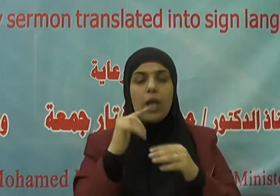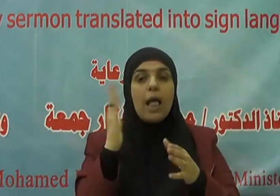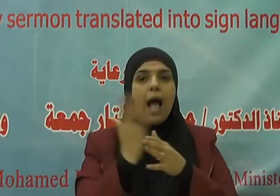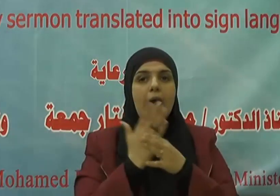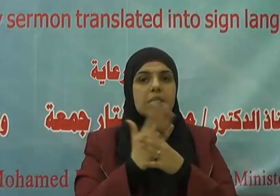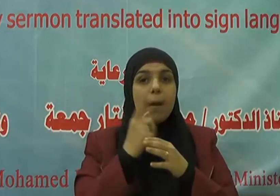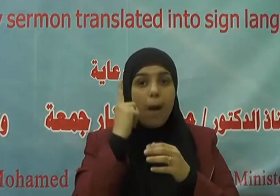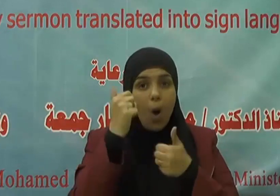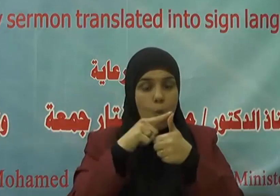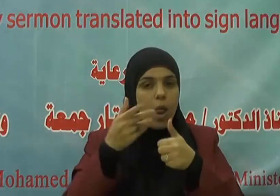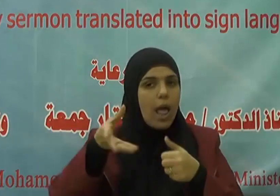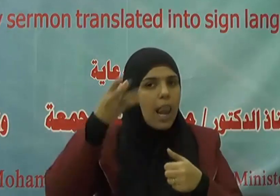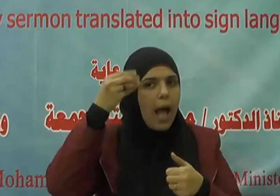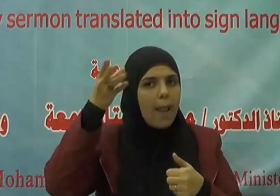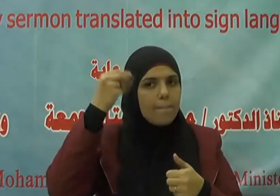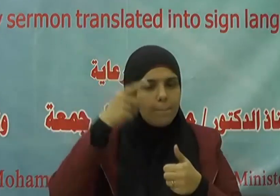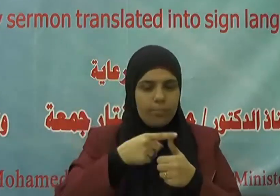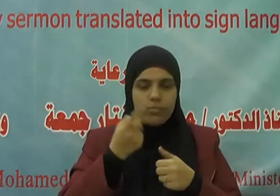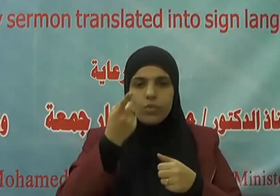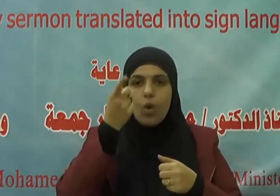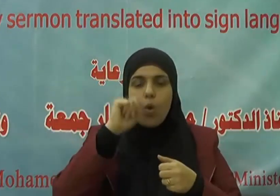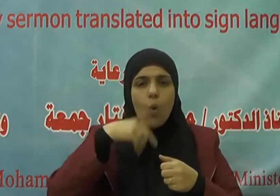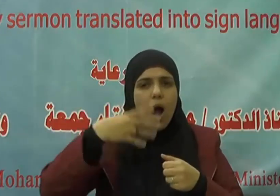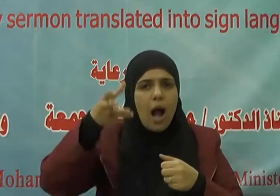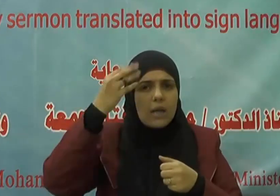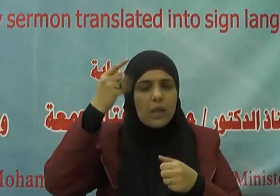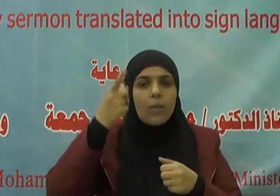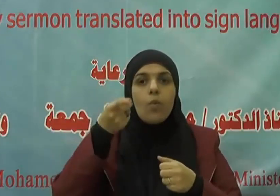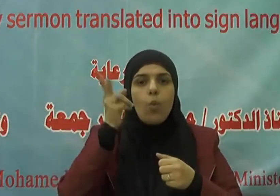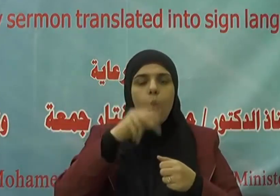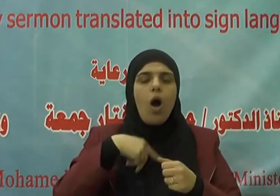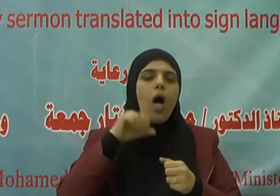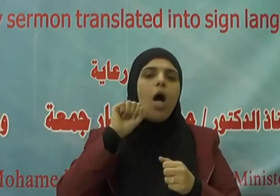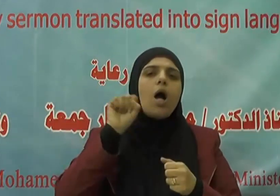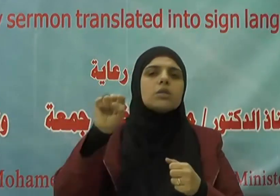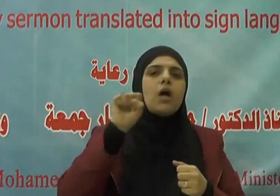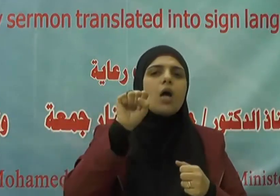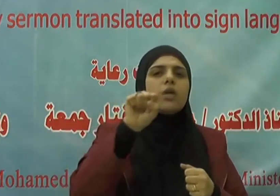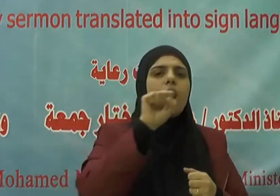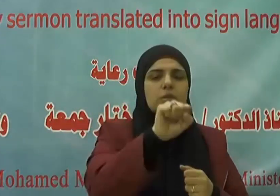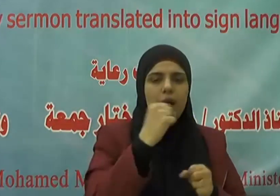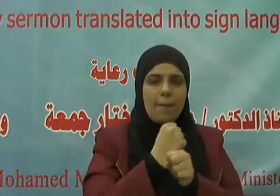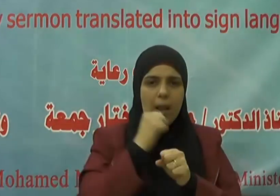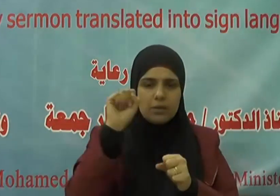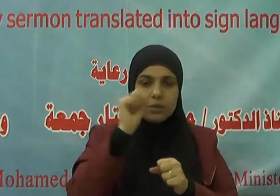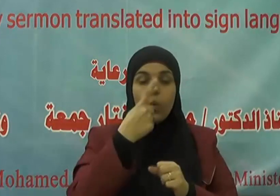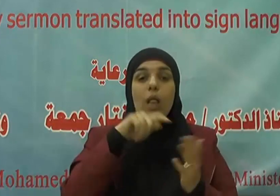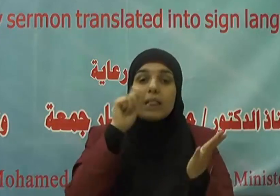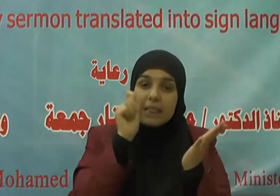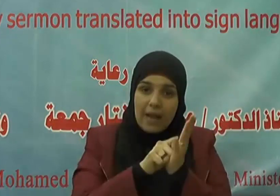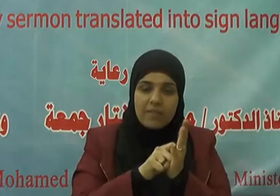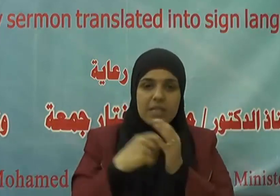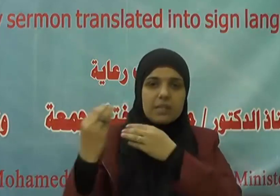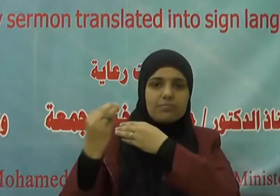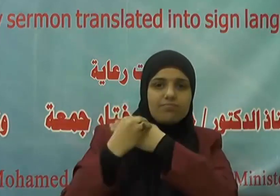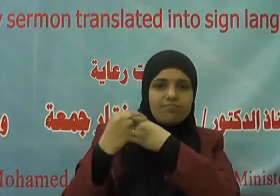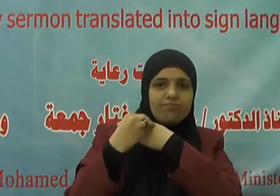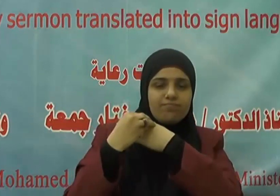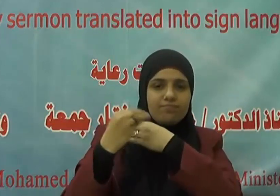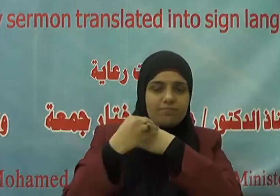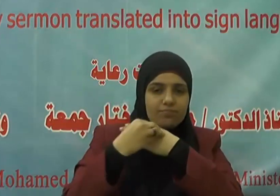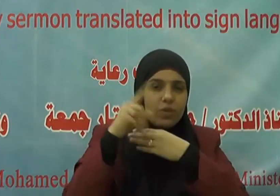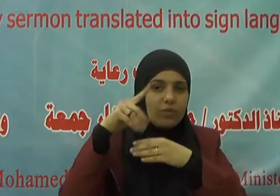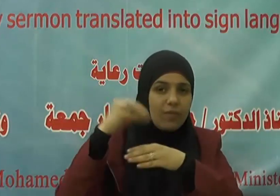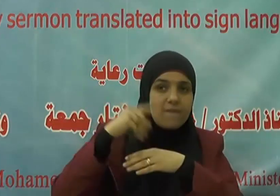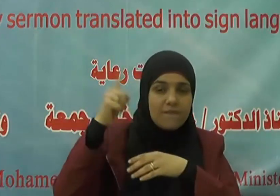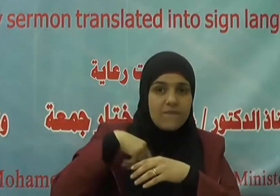العلم واحتياطات أهل الاختصاص وتنفيذ التوجيهات التي